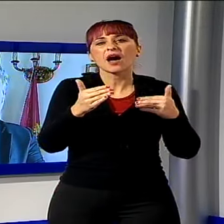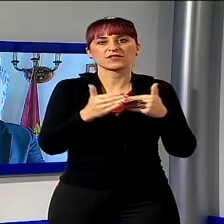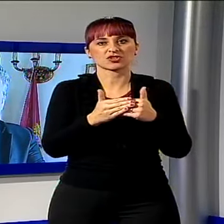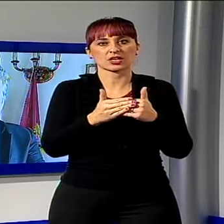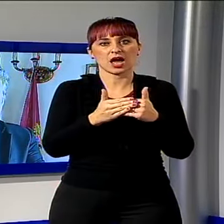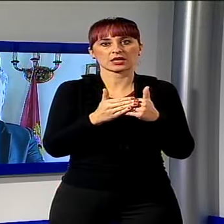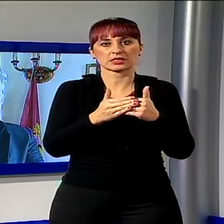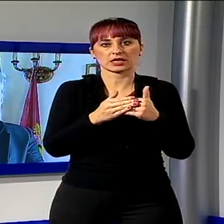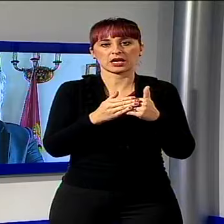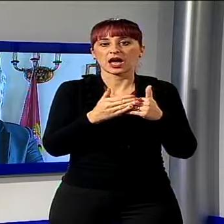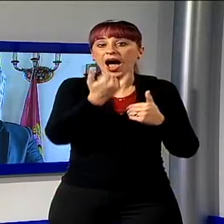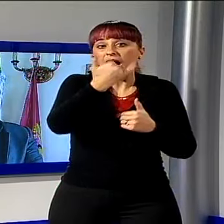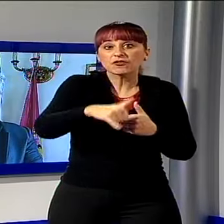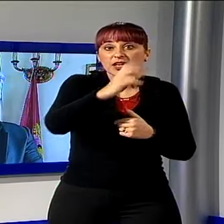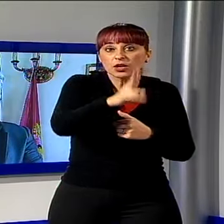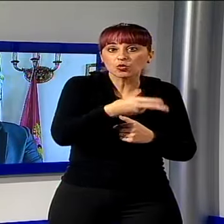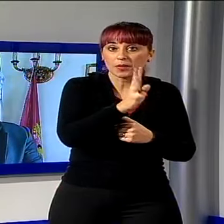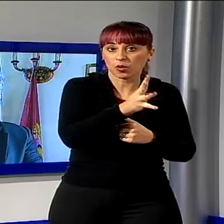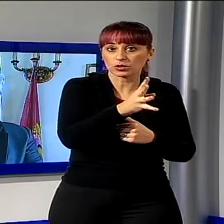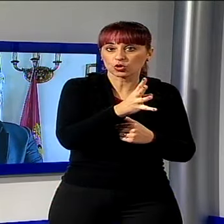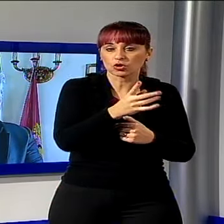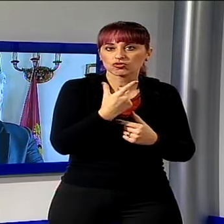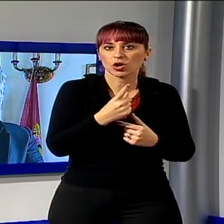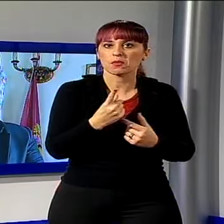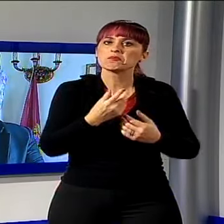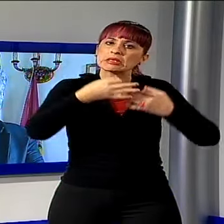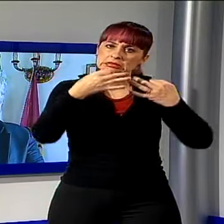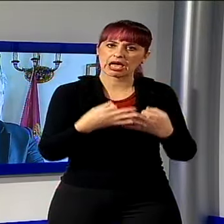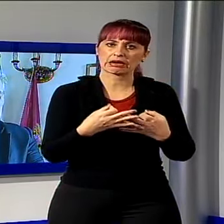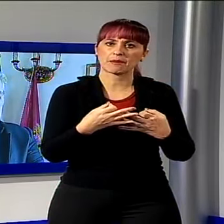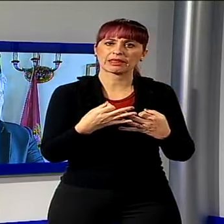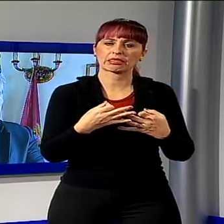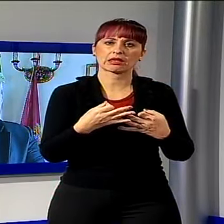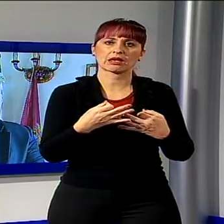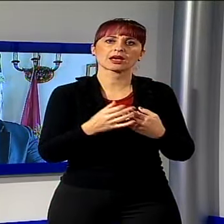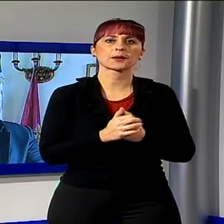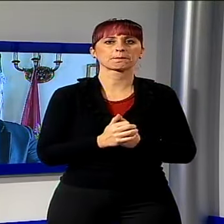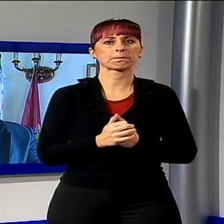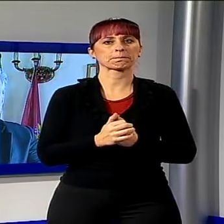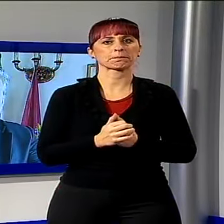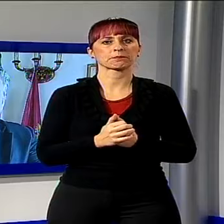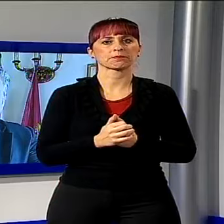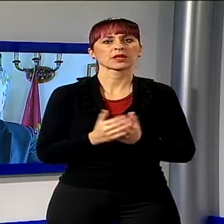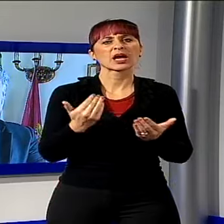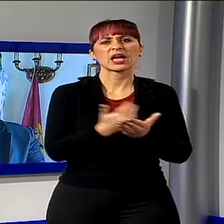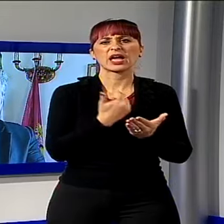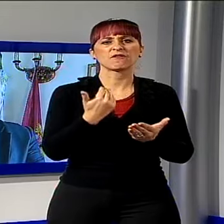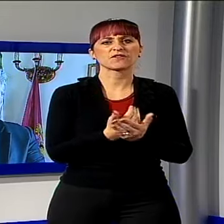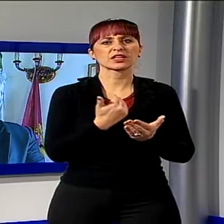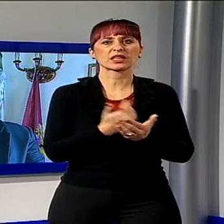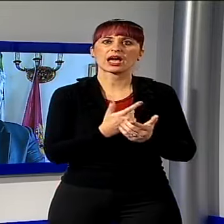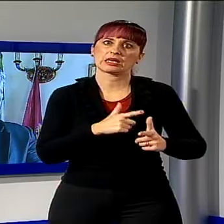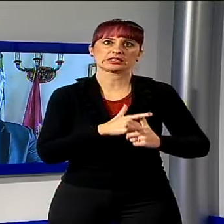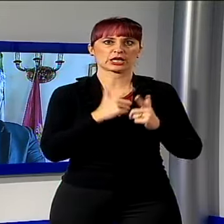fine di questo anno con sobrietà, con compostezza, evitando poi quegli